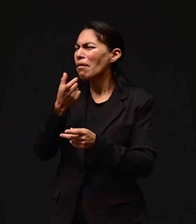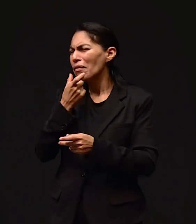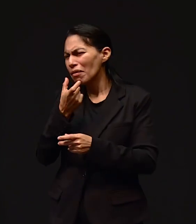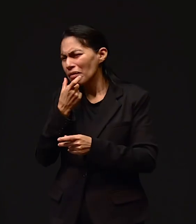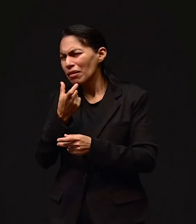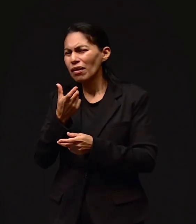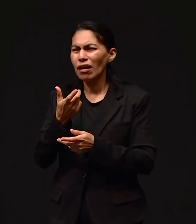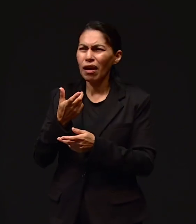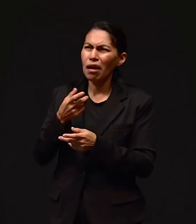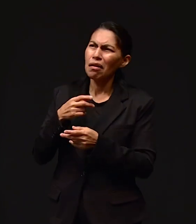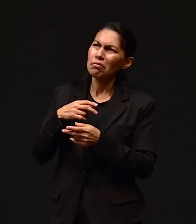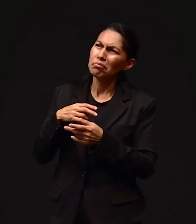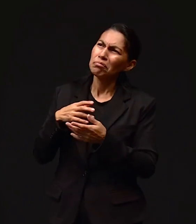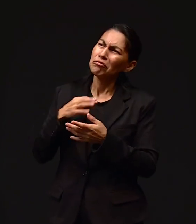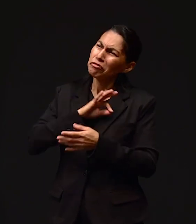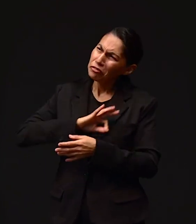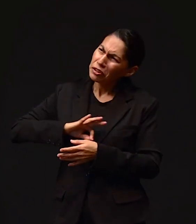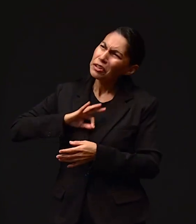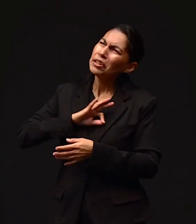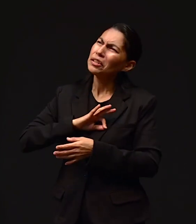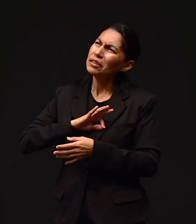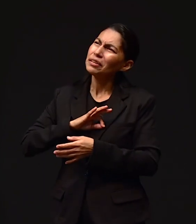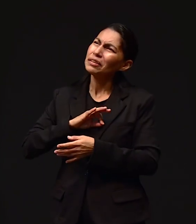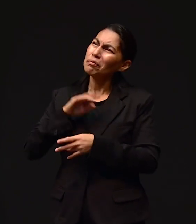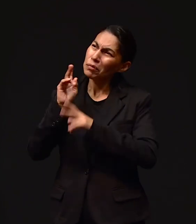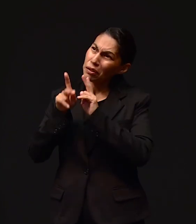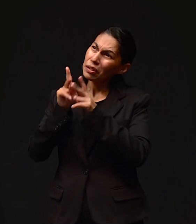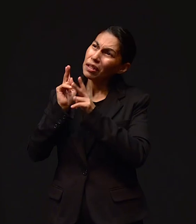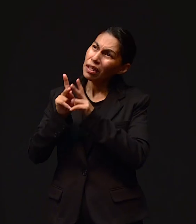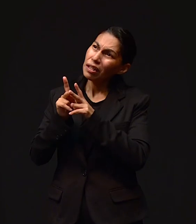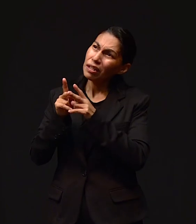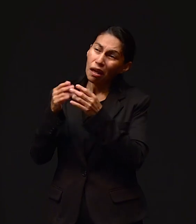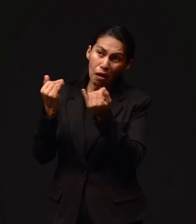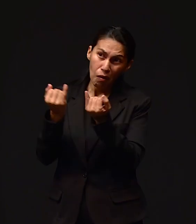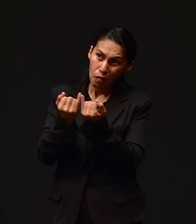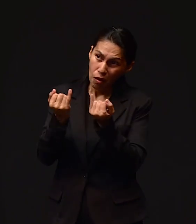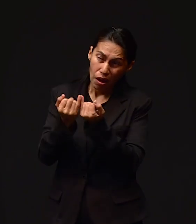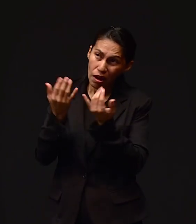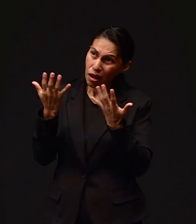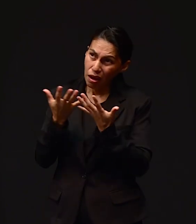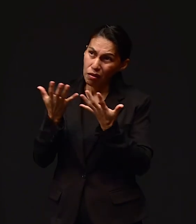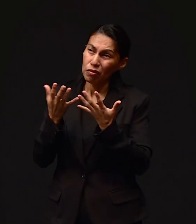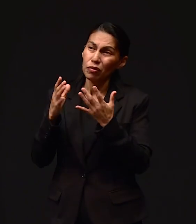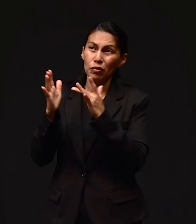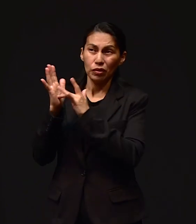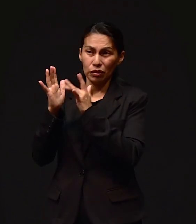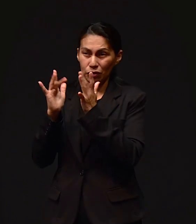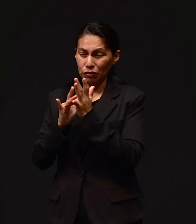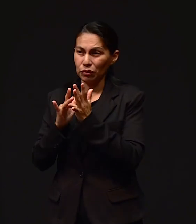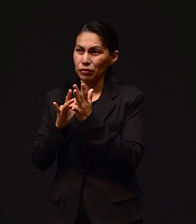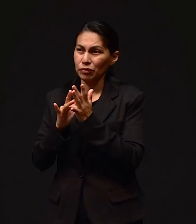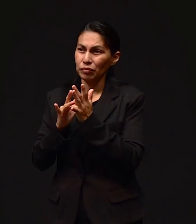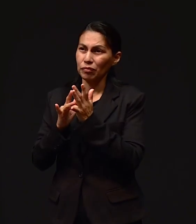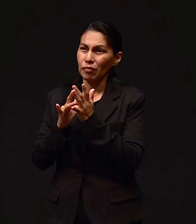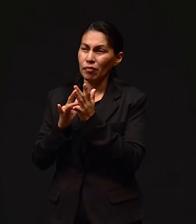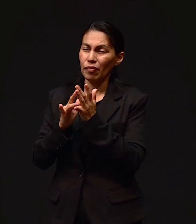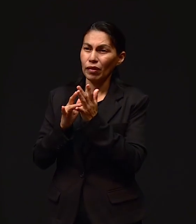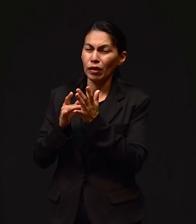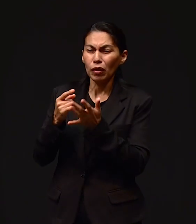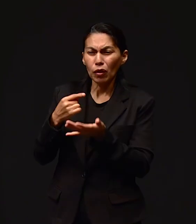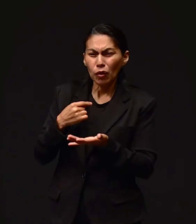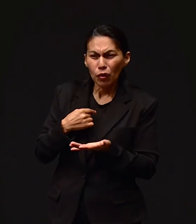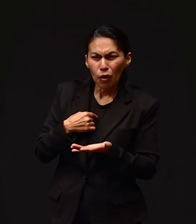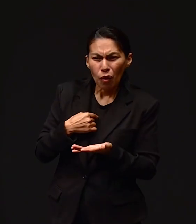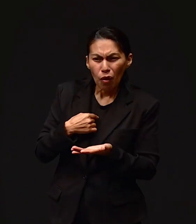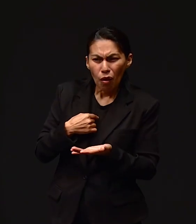reía. Y me sentía feliz de poder conversar con él. Así lo hago con Jesús. Amén. Y